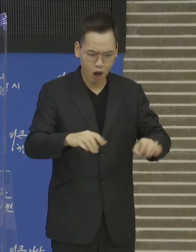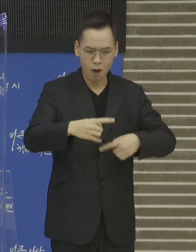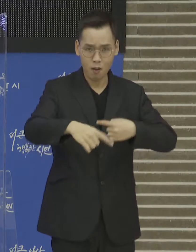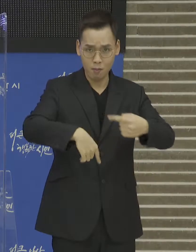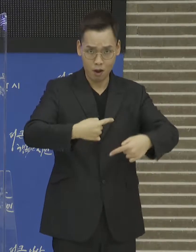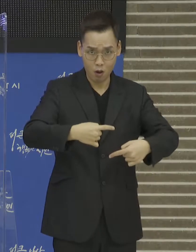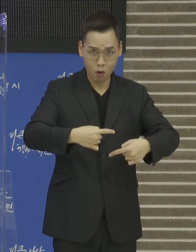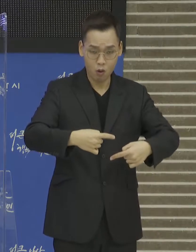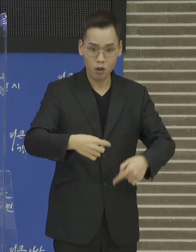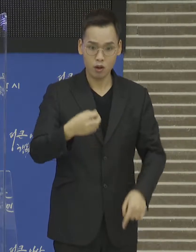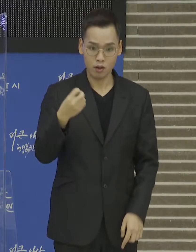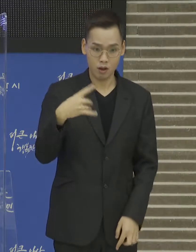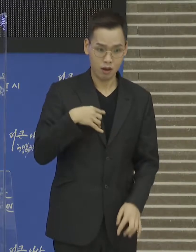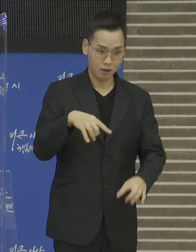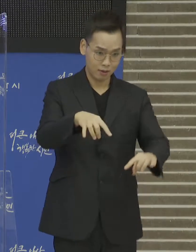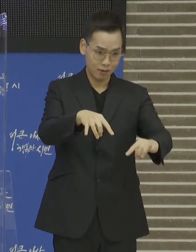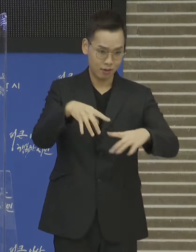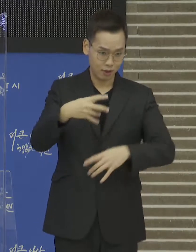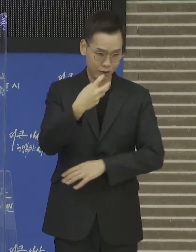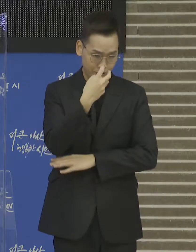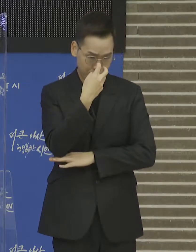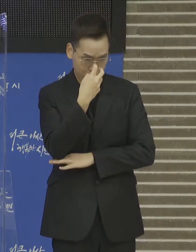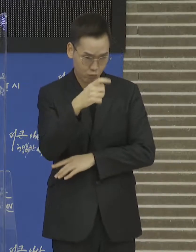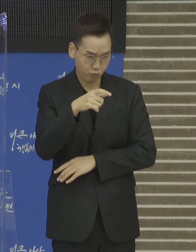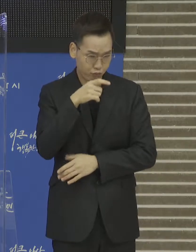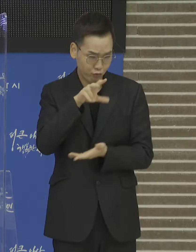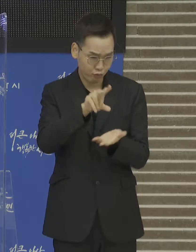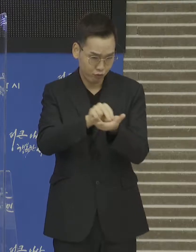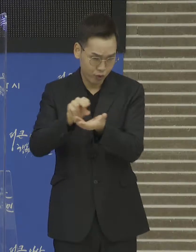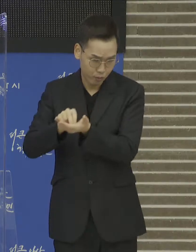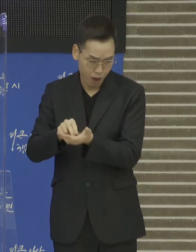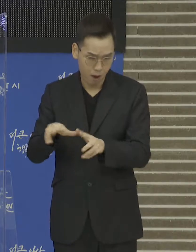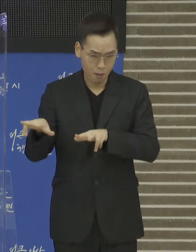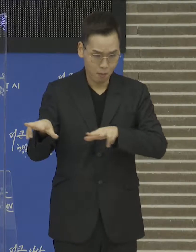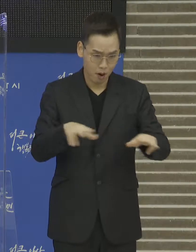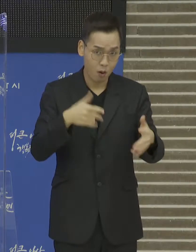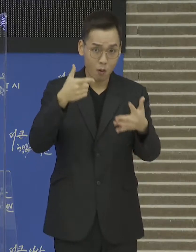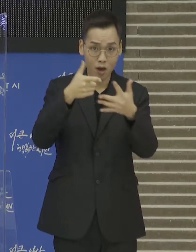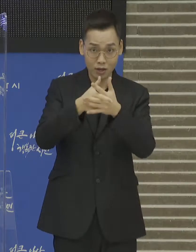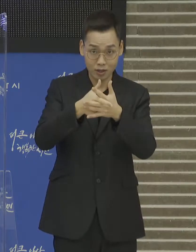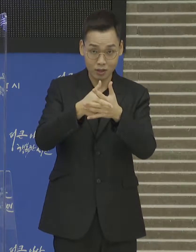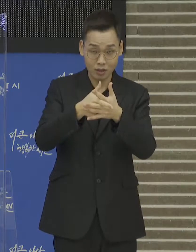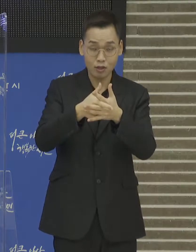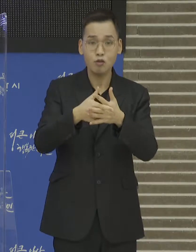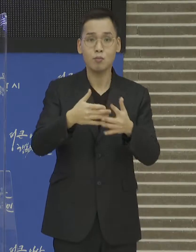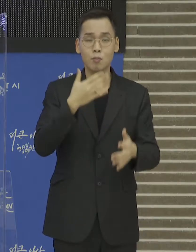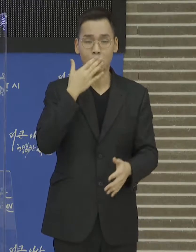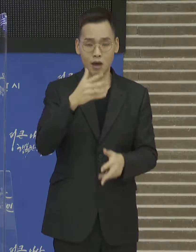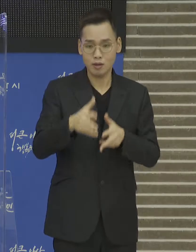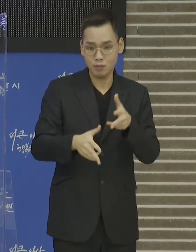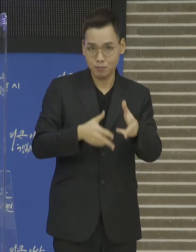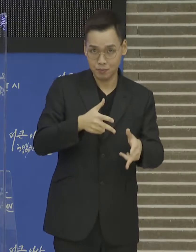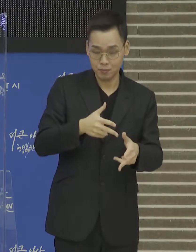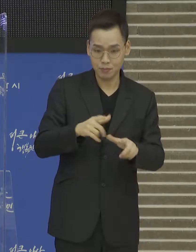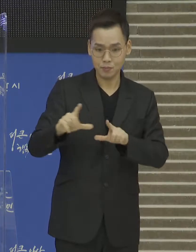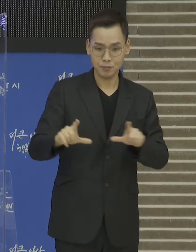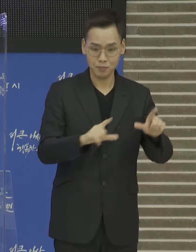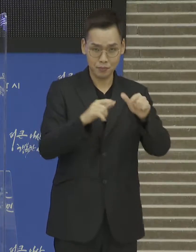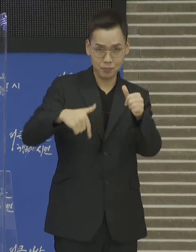스마트 관망관리 인프라 구축사업 등 상수도 분야 사업과 쾌적한 주거환경조성 및